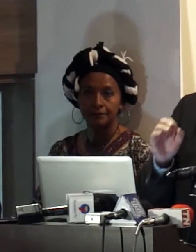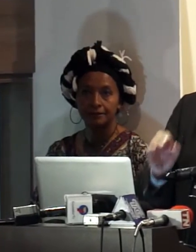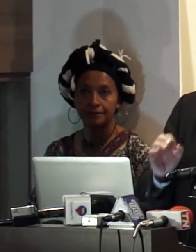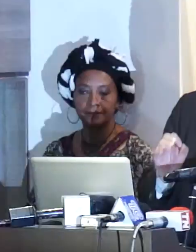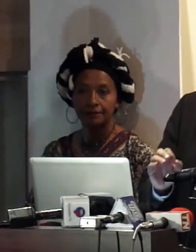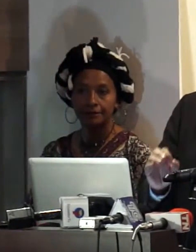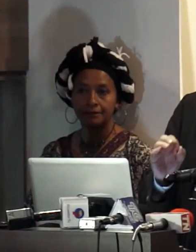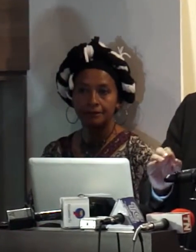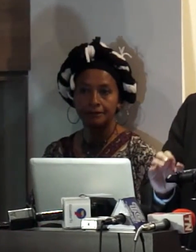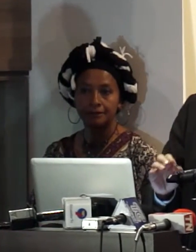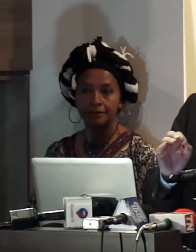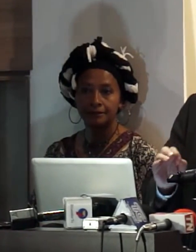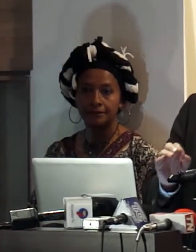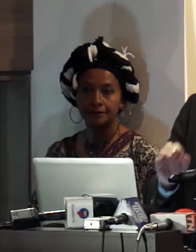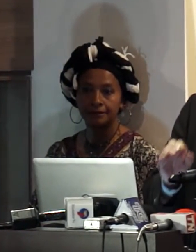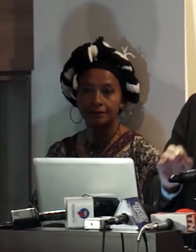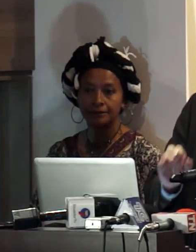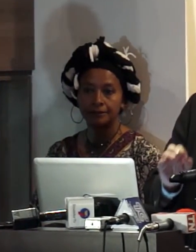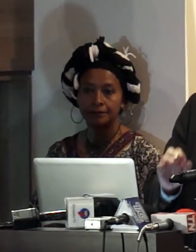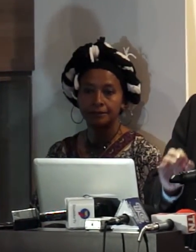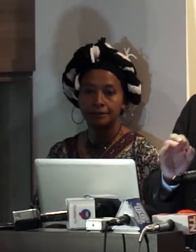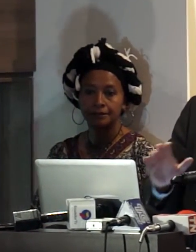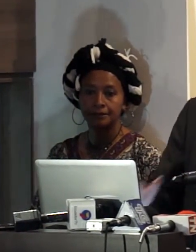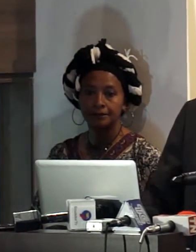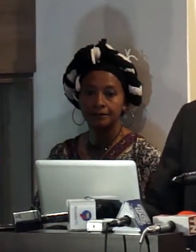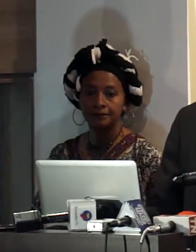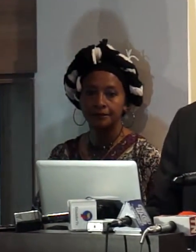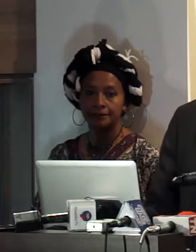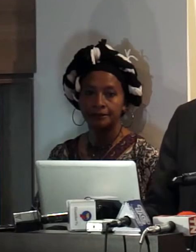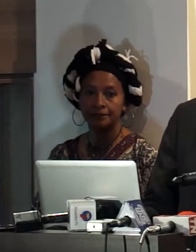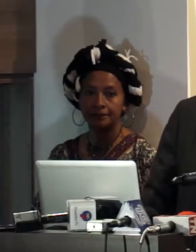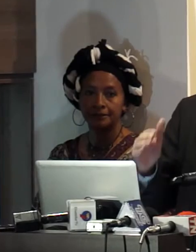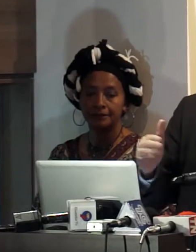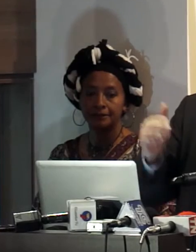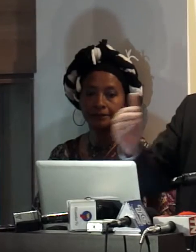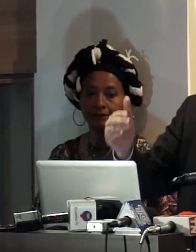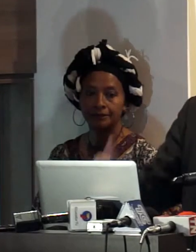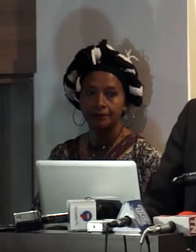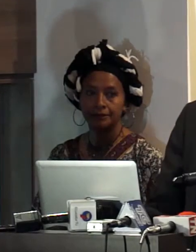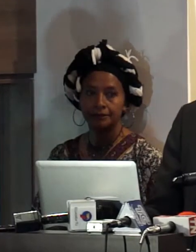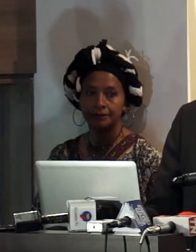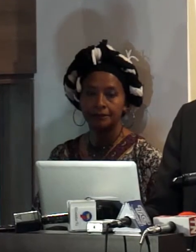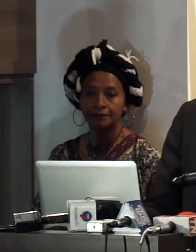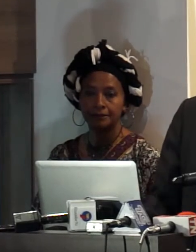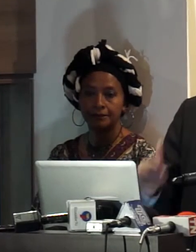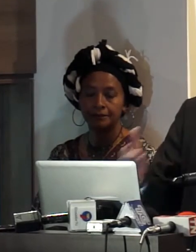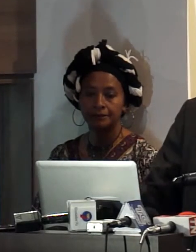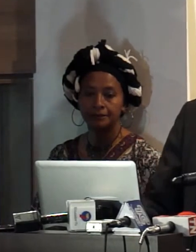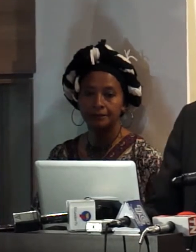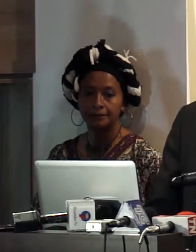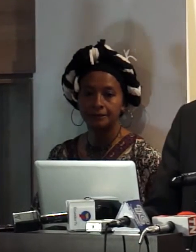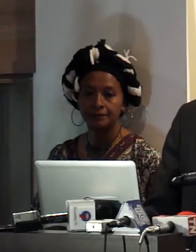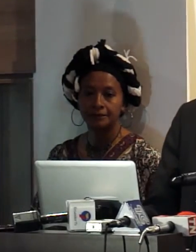estamos ya pensando sobre cómo los derechos humanos están transversalizados en esa ley, en esa política, en